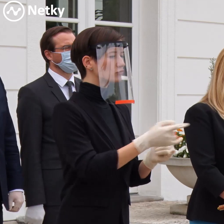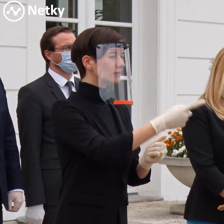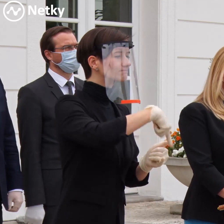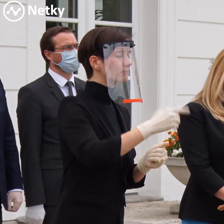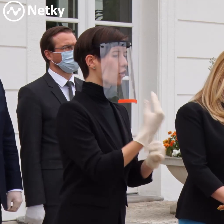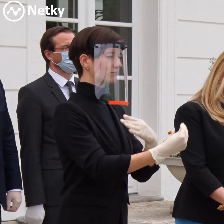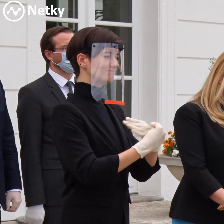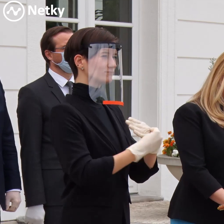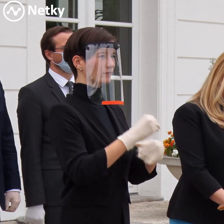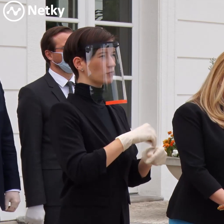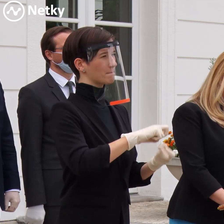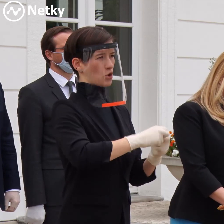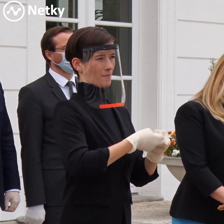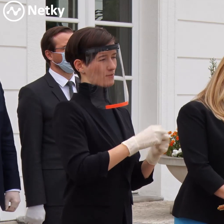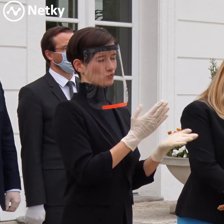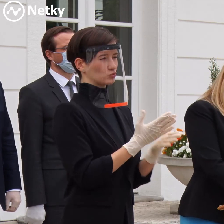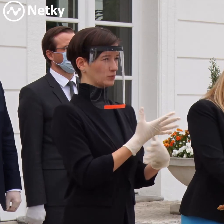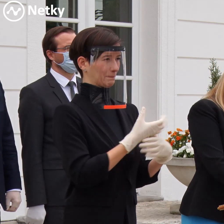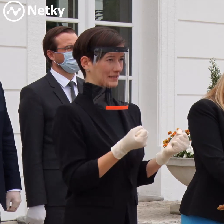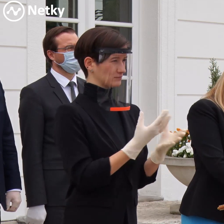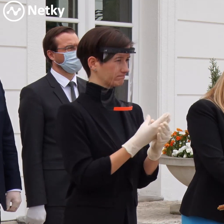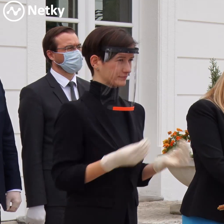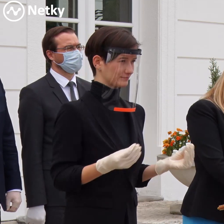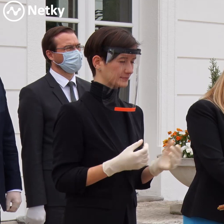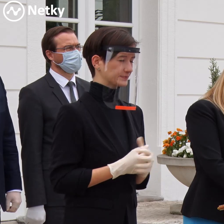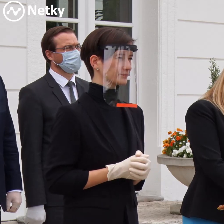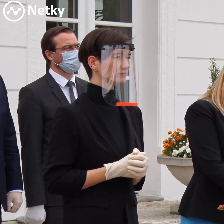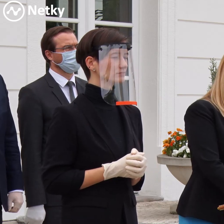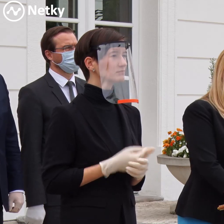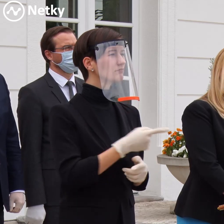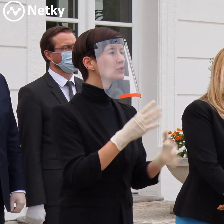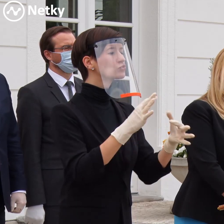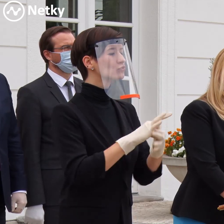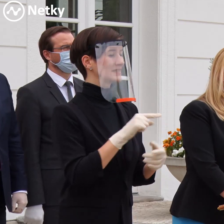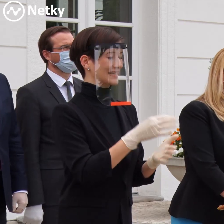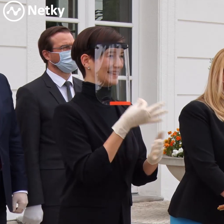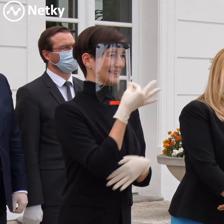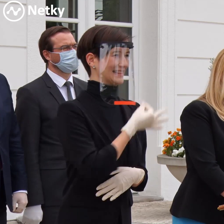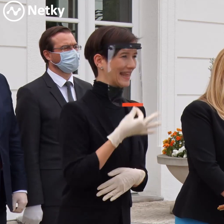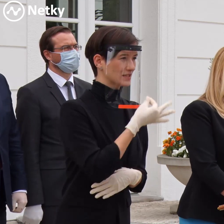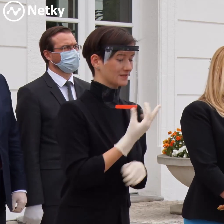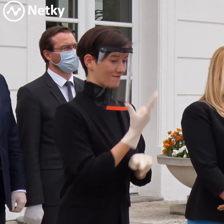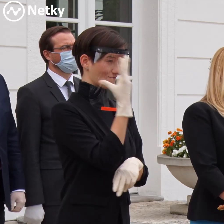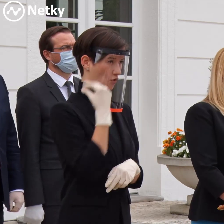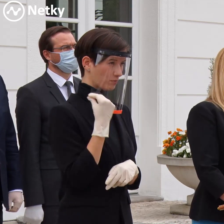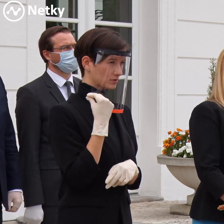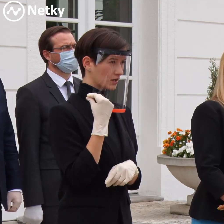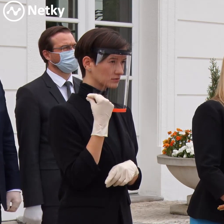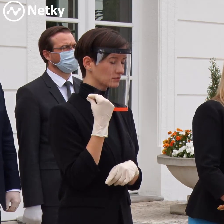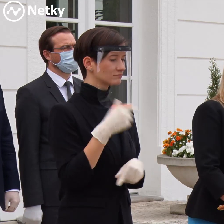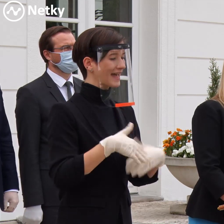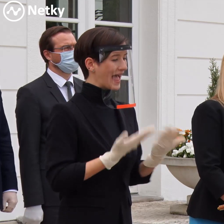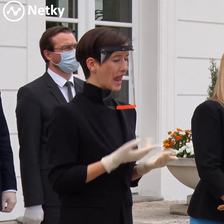s problémom v tejto oblasti. Pokiaľ ide o to prednostné testovanie a mobilné testovanie, pán minister